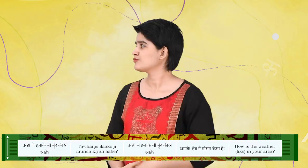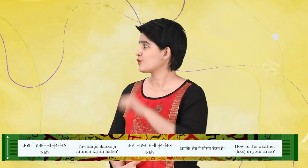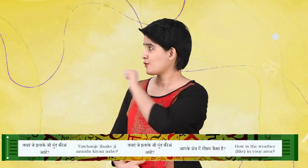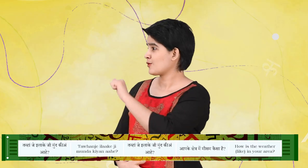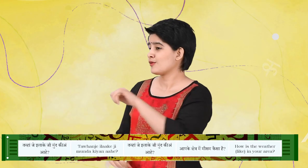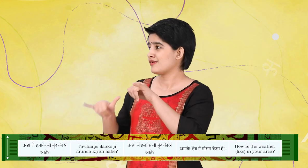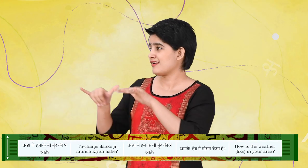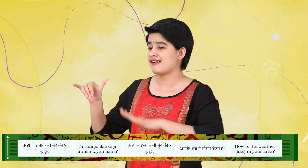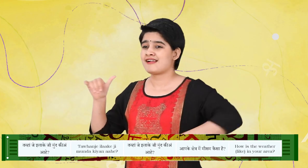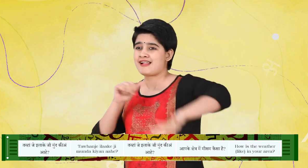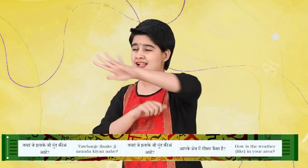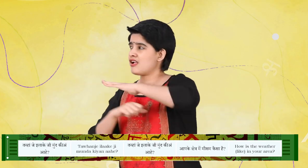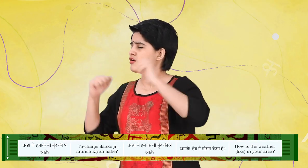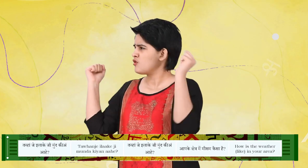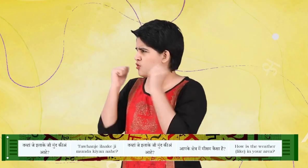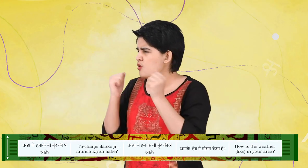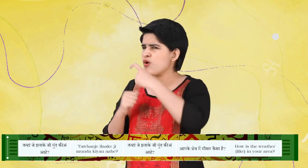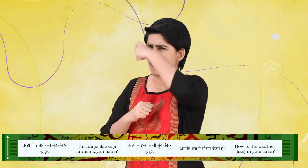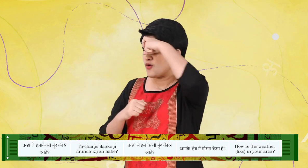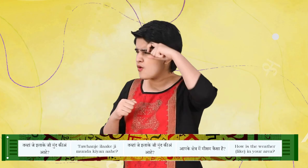तभाँ जे इलाके जी मुन्द किया आहे?